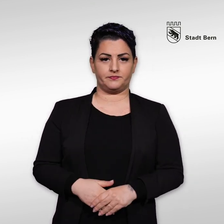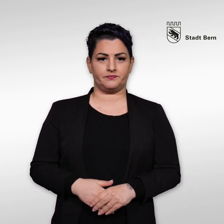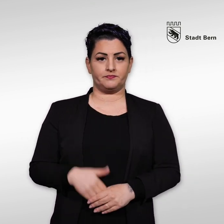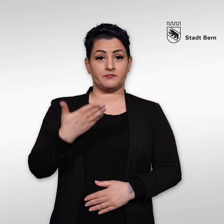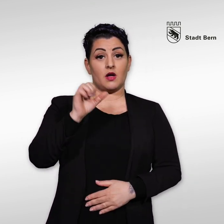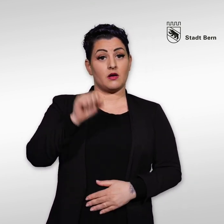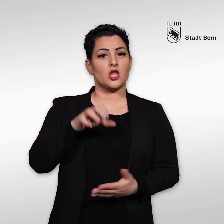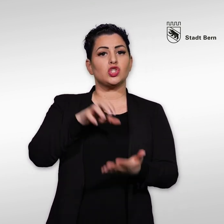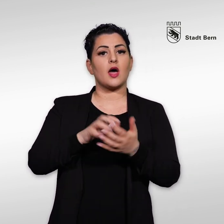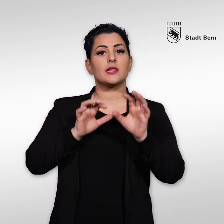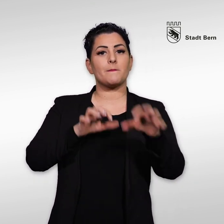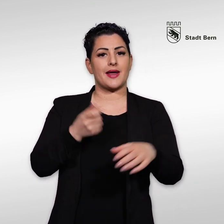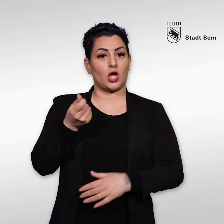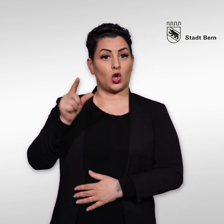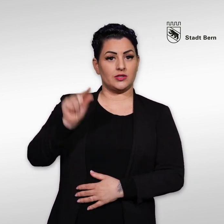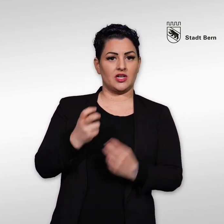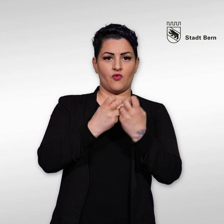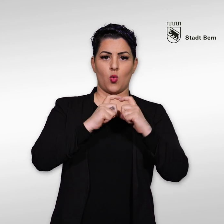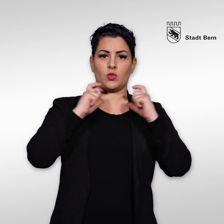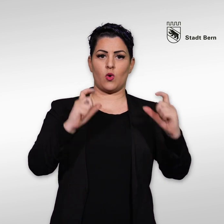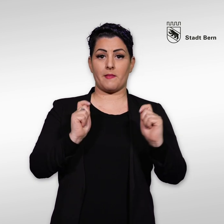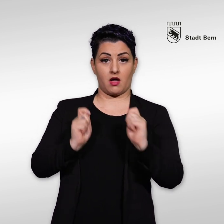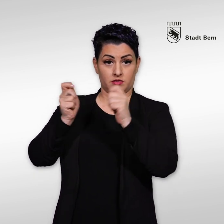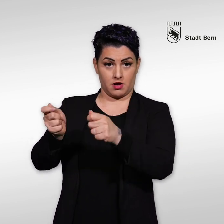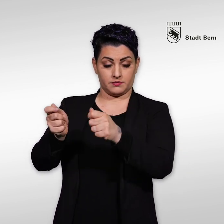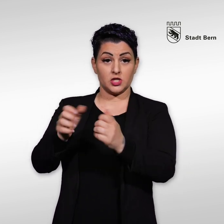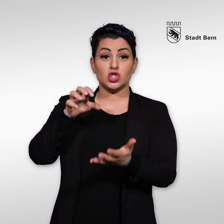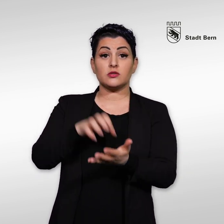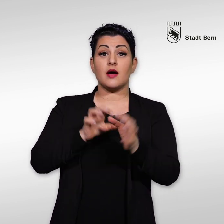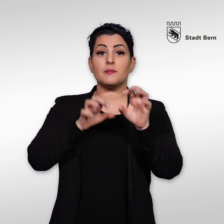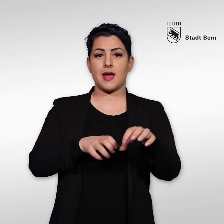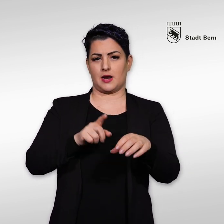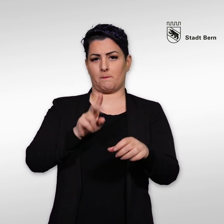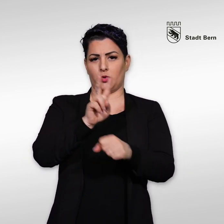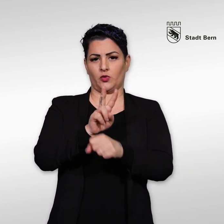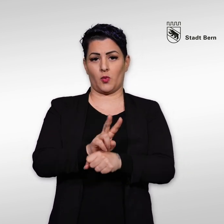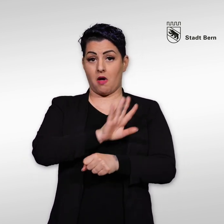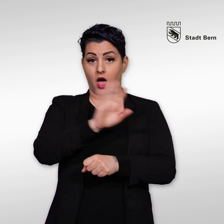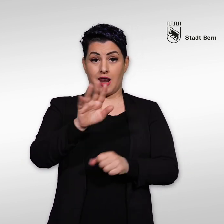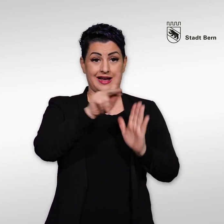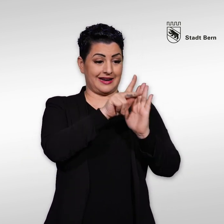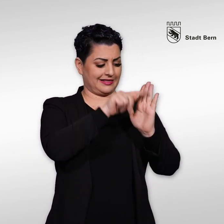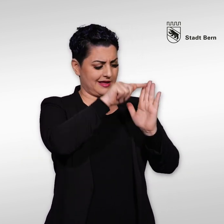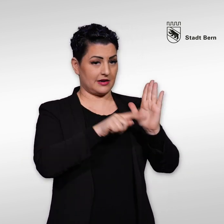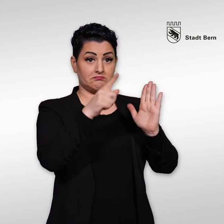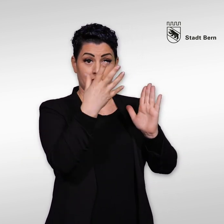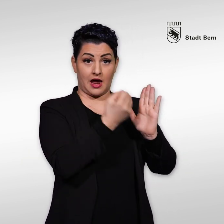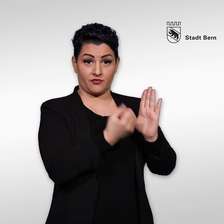Sie können bei der Stadt Bern eine günstige Wohnung beantragen. Die Stadt Bern prüft dann, ob alle Kriterien erfüllt sind